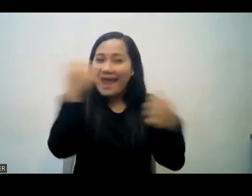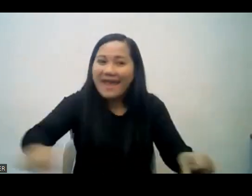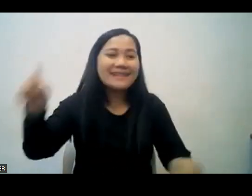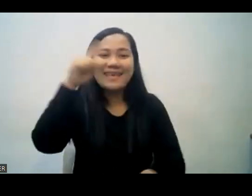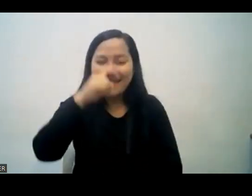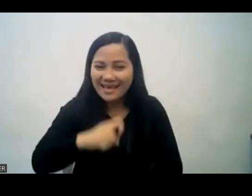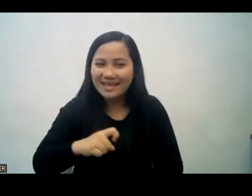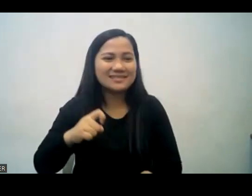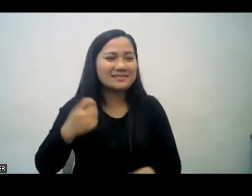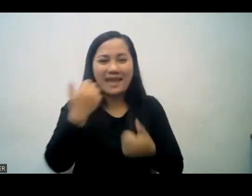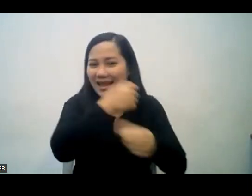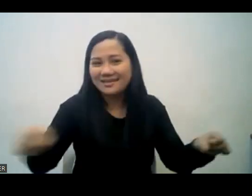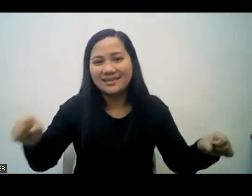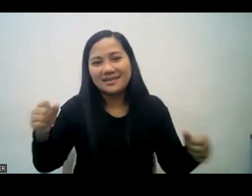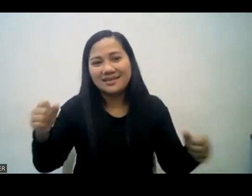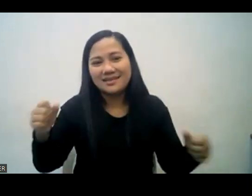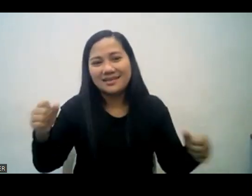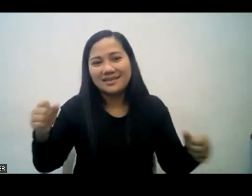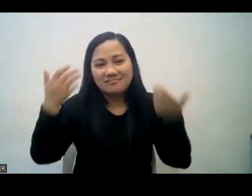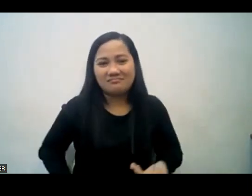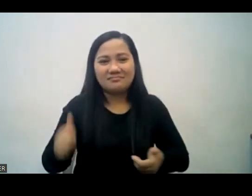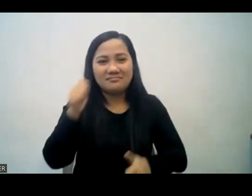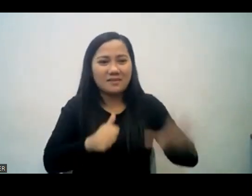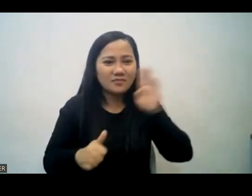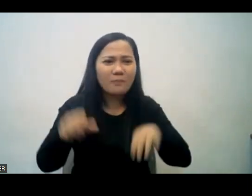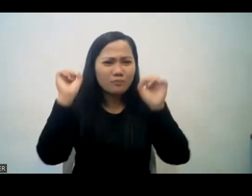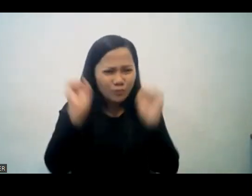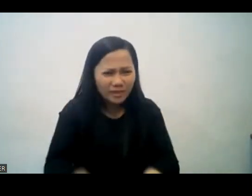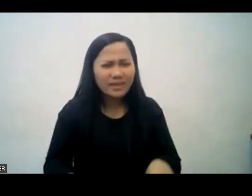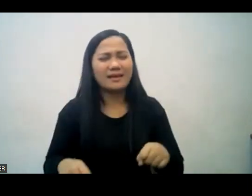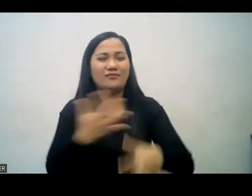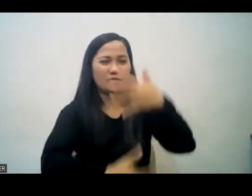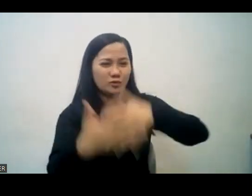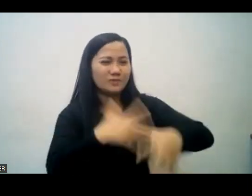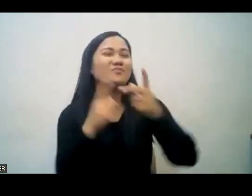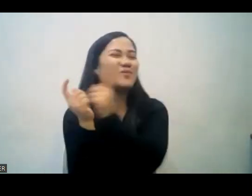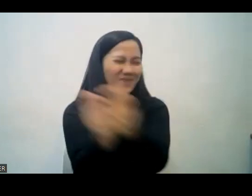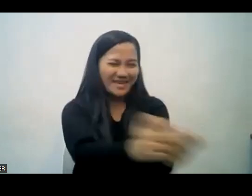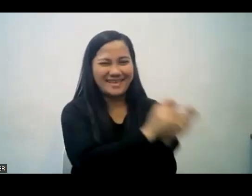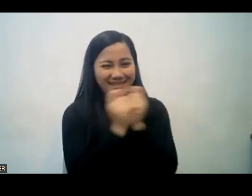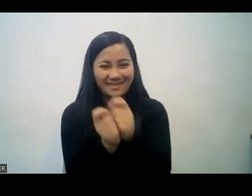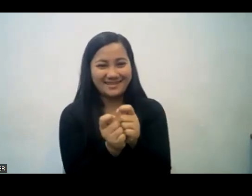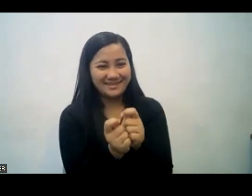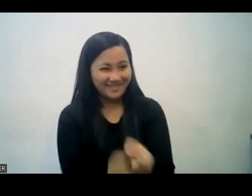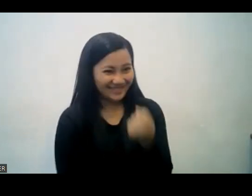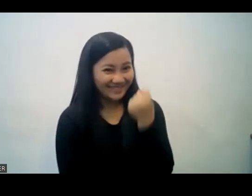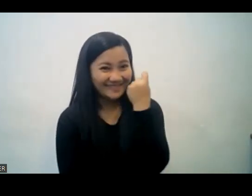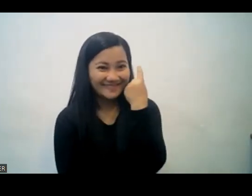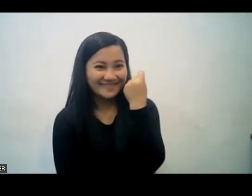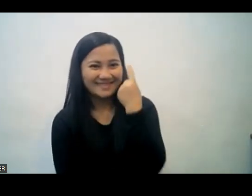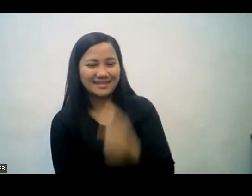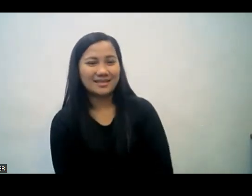kaya sa fellowship ano man po yung edad natin an man po tayo maaari po tayo magkaroon ng fellowship na magkakasama look at this